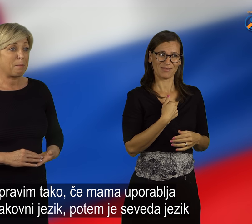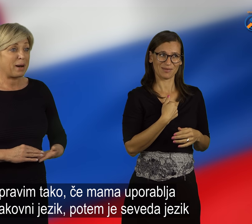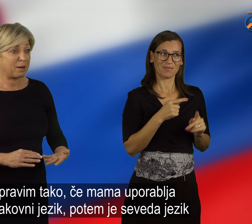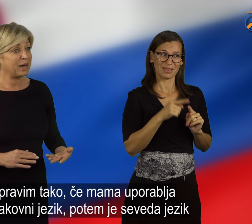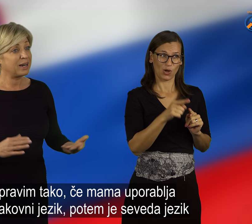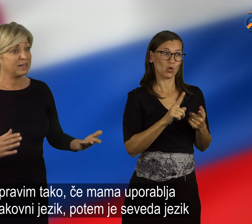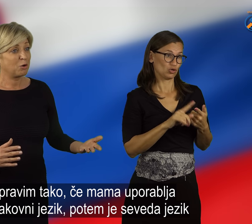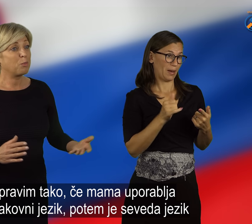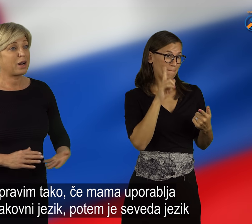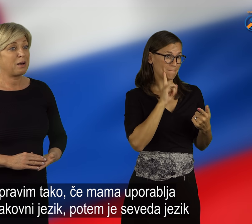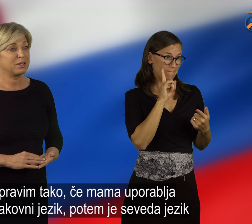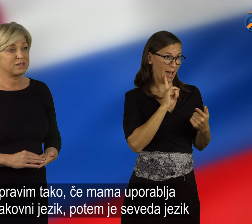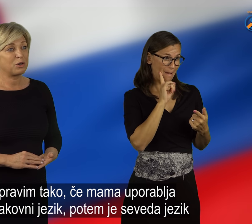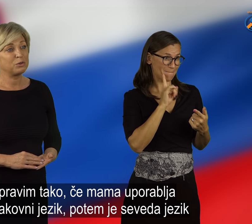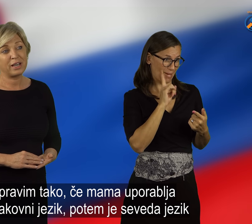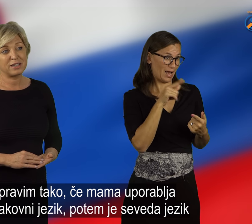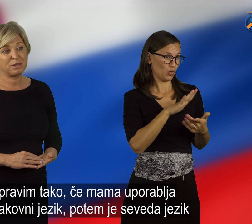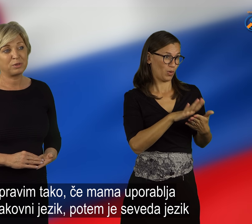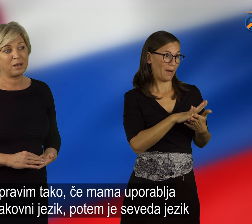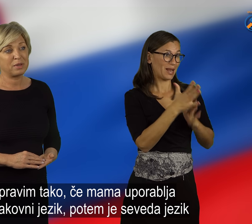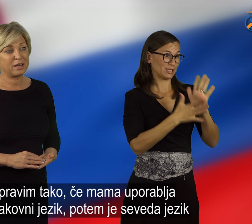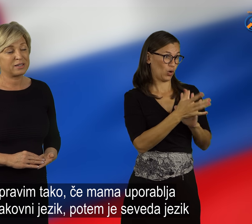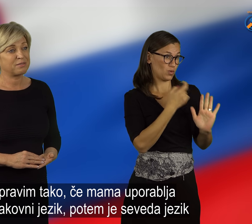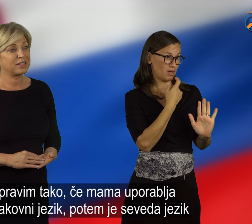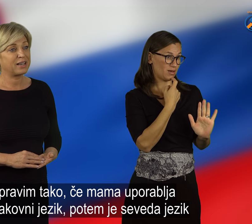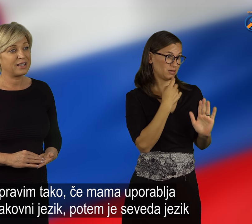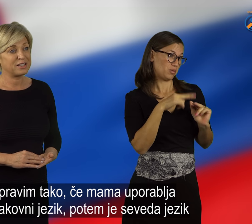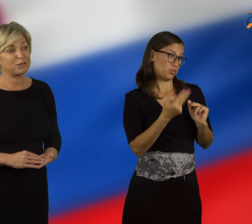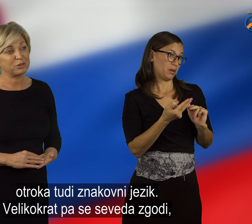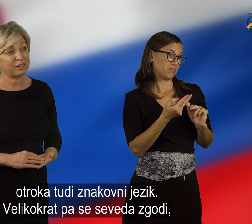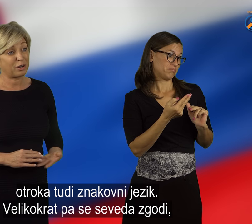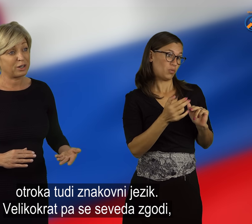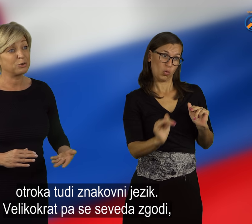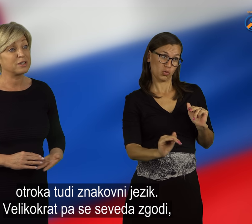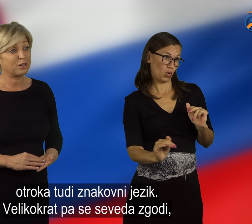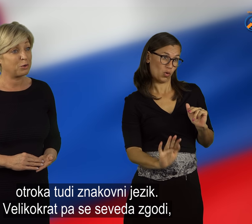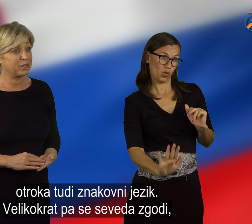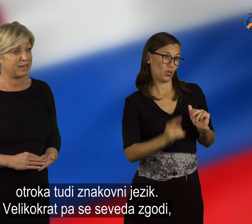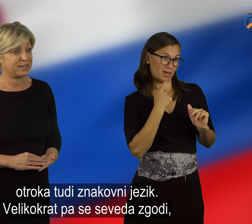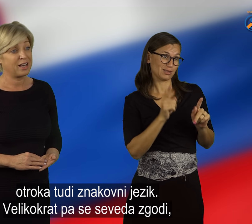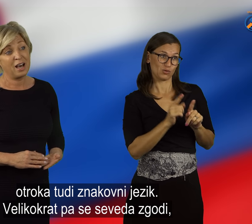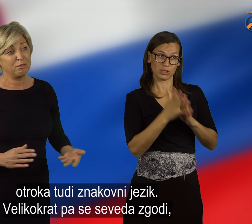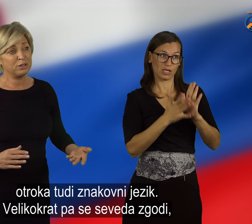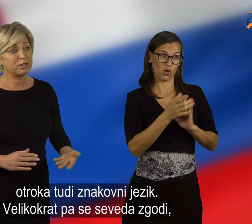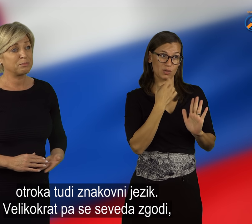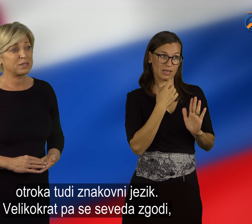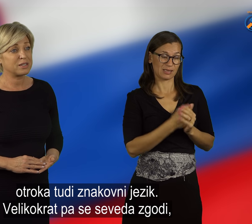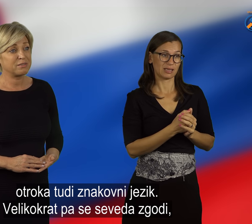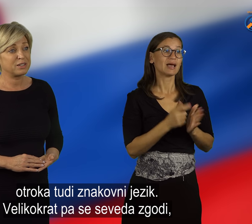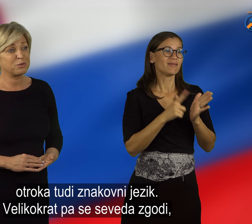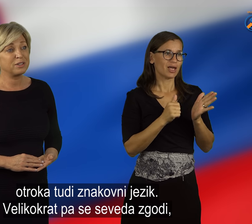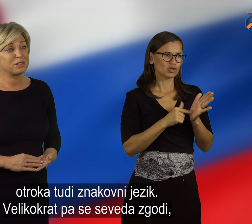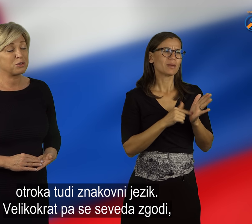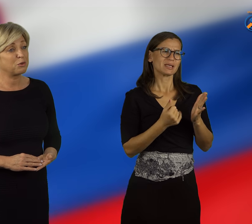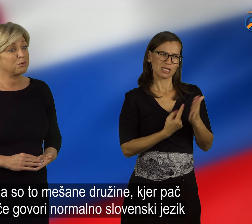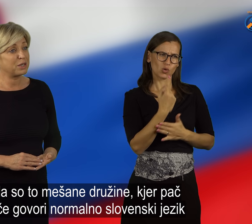če mama uporablja znakovni jezik, potem je seveda jezik otroka tudi znakovni jezik. Veliko krat pa se